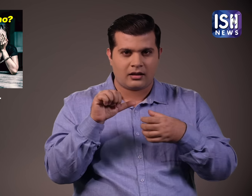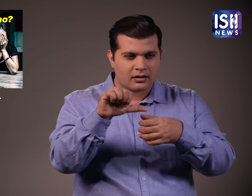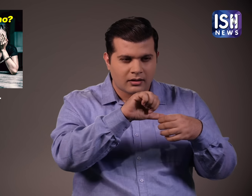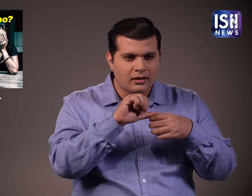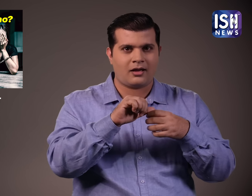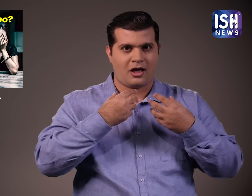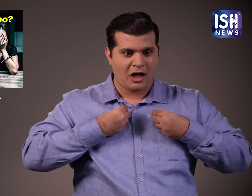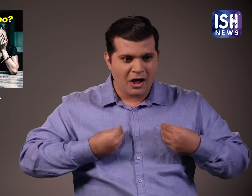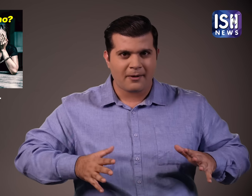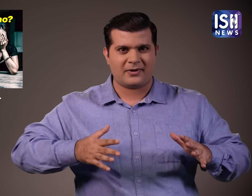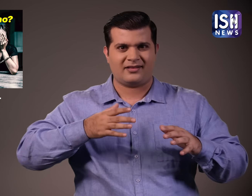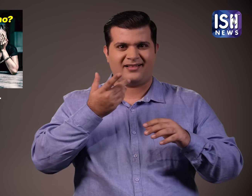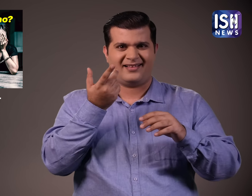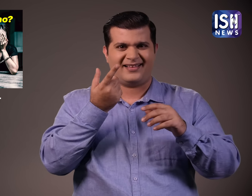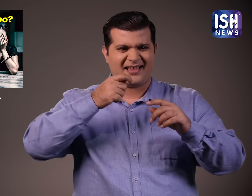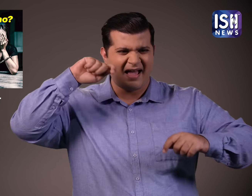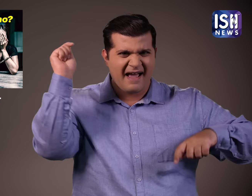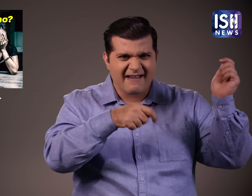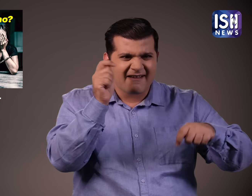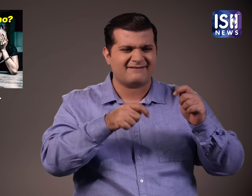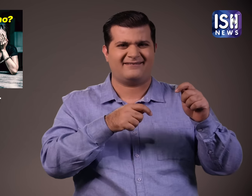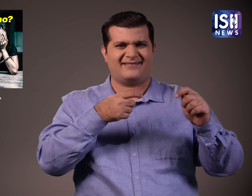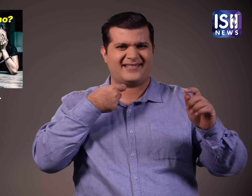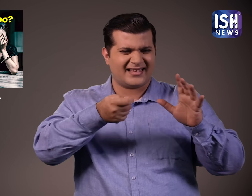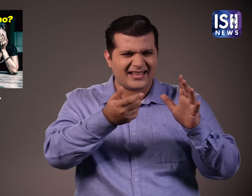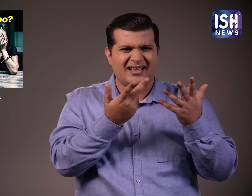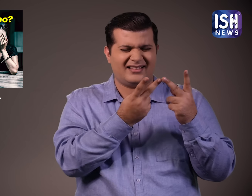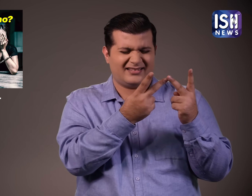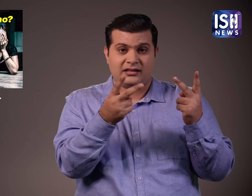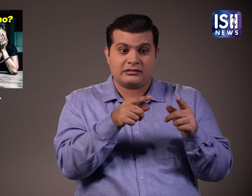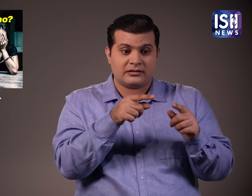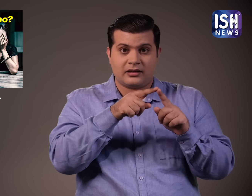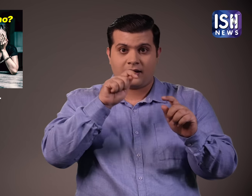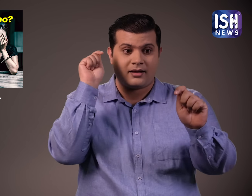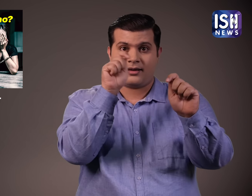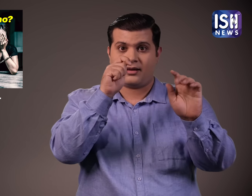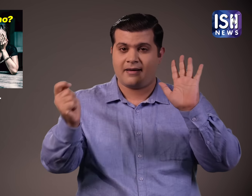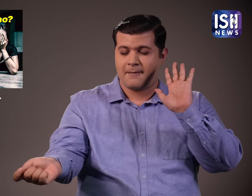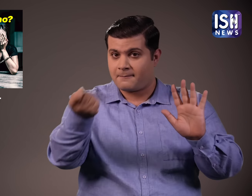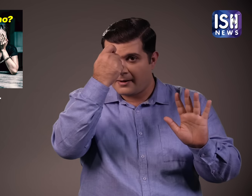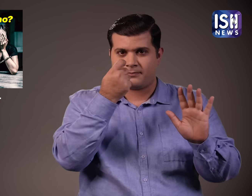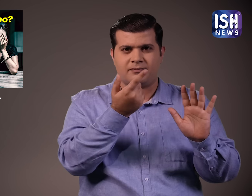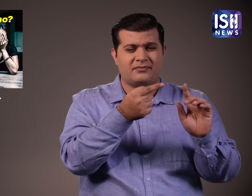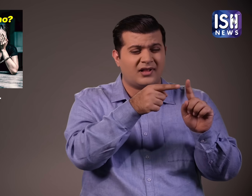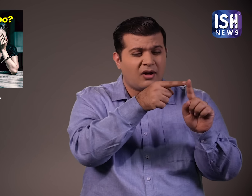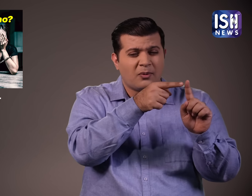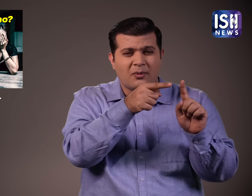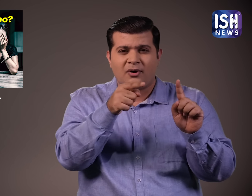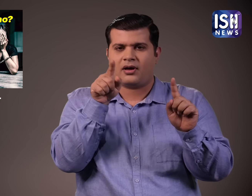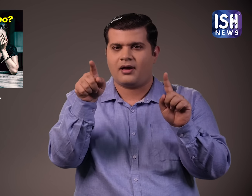जो शुरुआत में जो पुलिस को पूरा वीडियो मिला कि जब वो शराब पी रहे थे जब उसके कपड़े निकाले गए ये सारा वीडियो जब उसे हतोरी से मारा